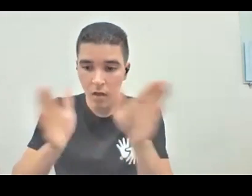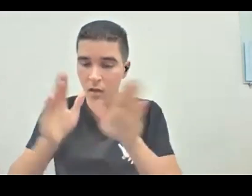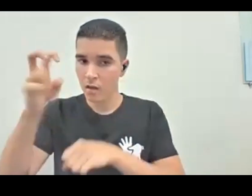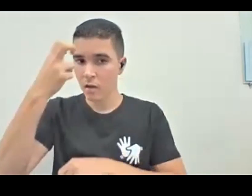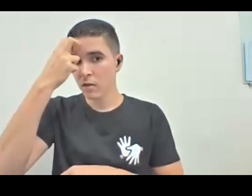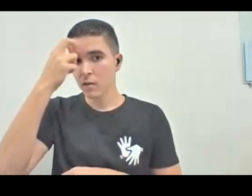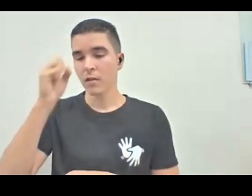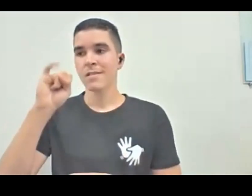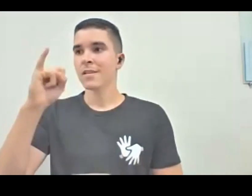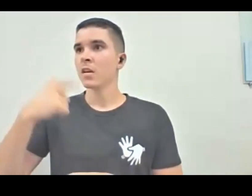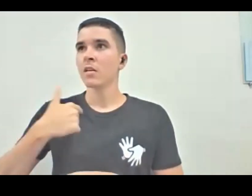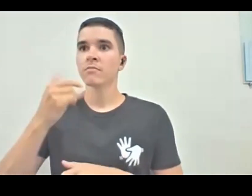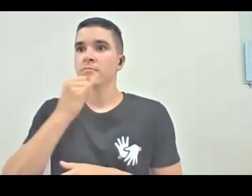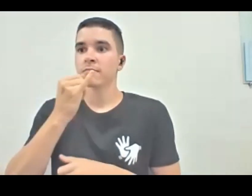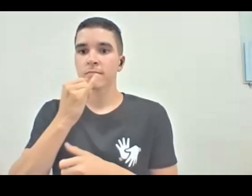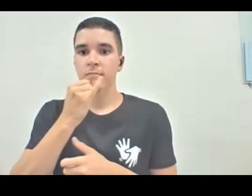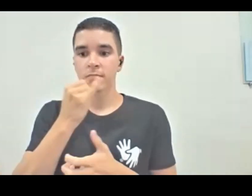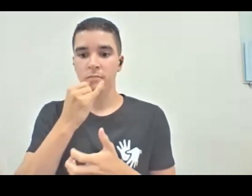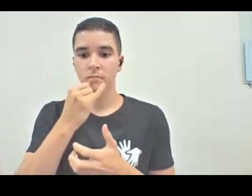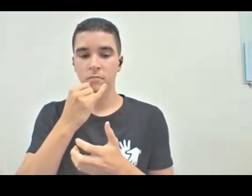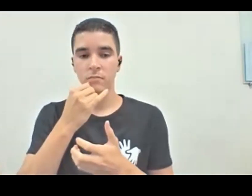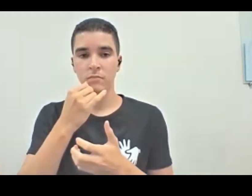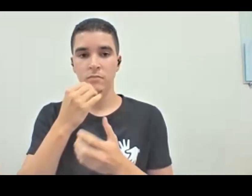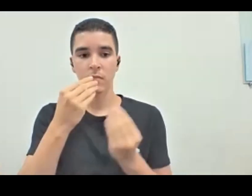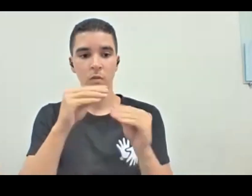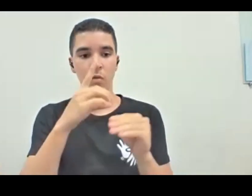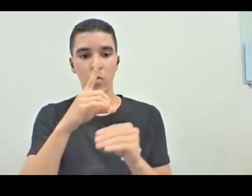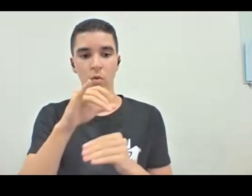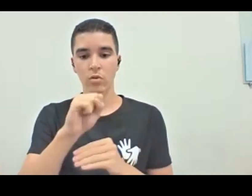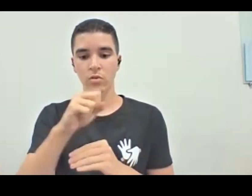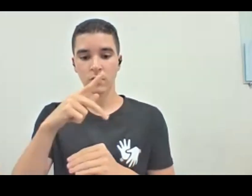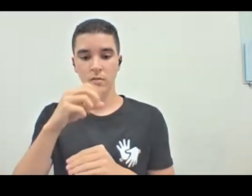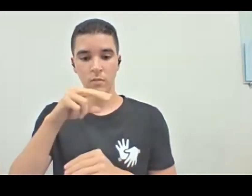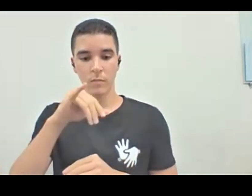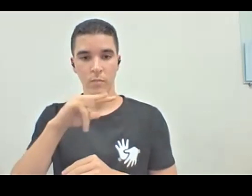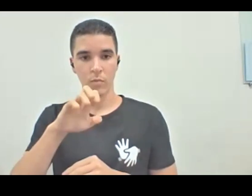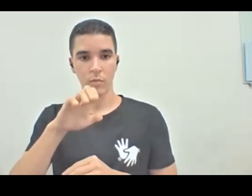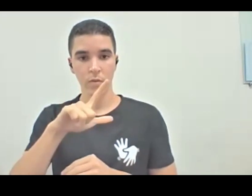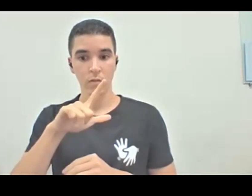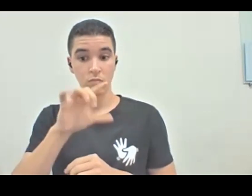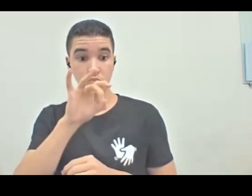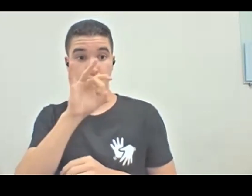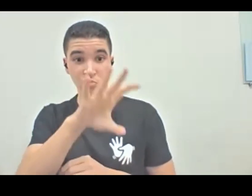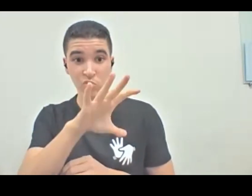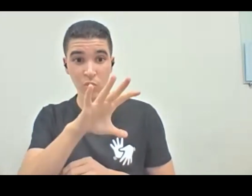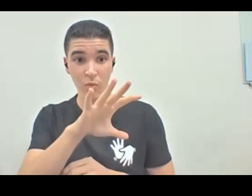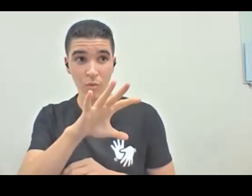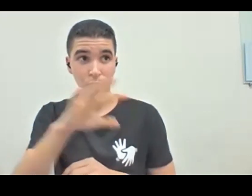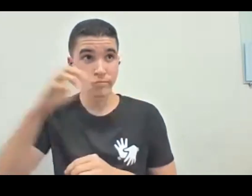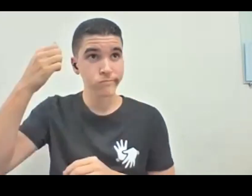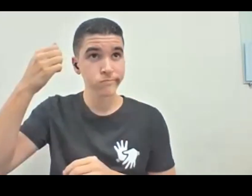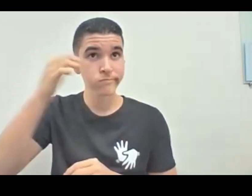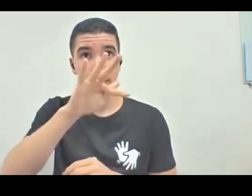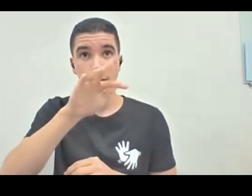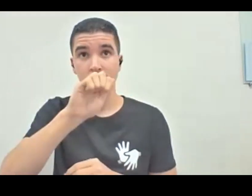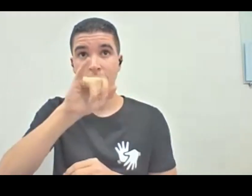Se eu deixo disponível, como está no MAM, só as faixas, a pessoa que não tem